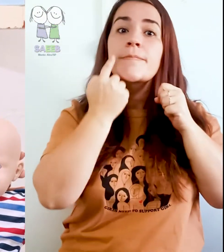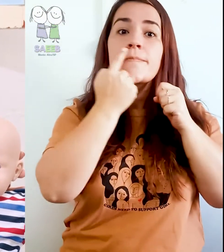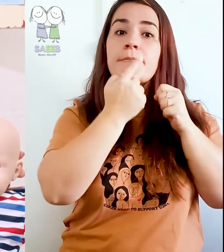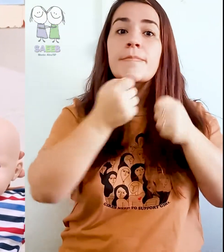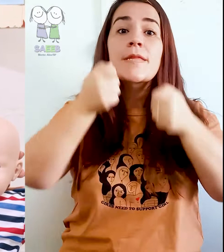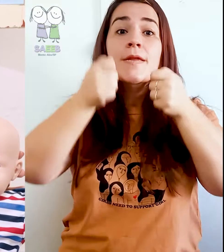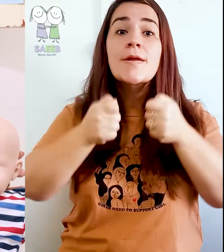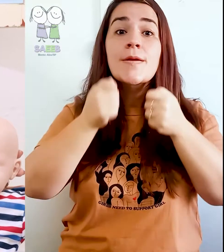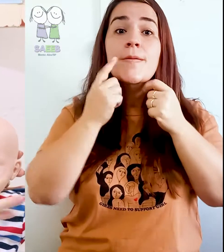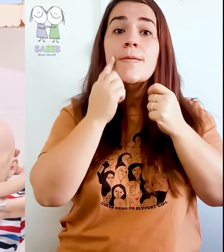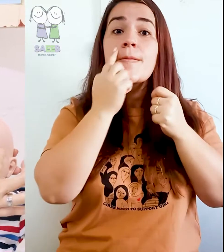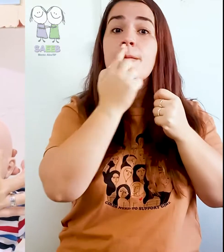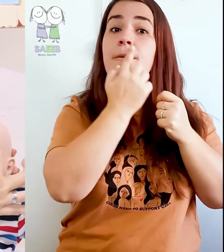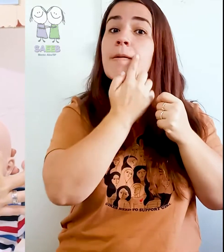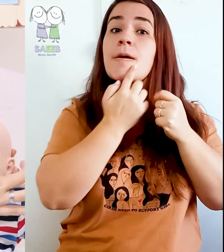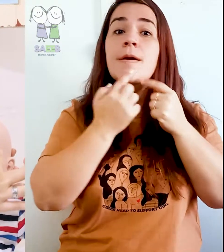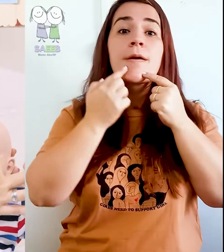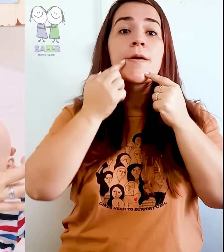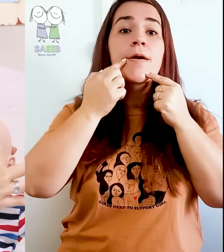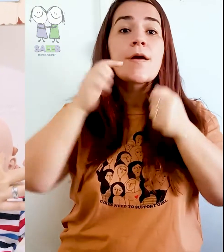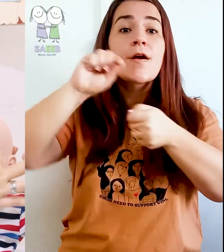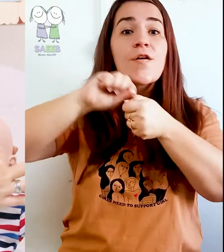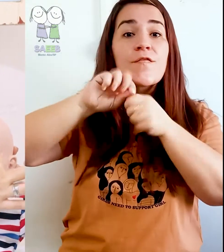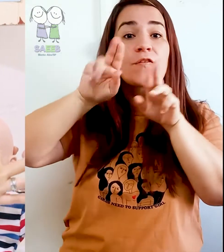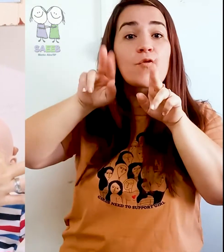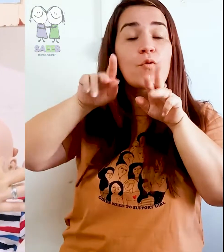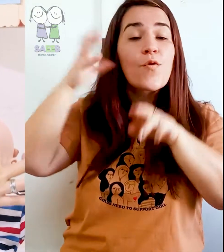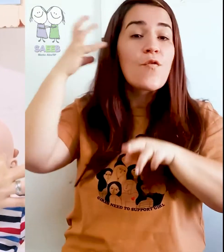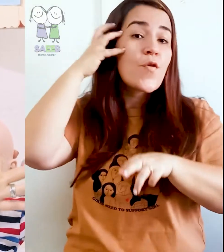lado, que você pode massagear em círculos.